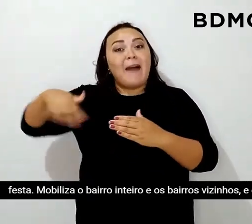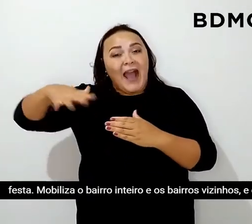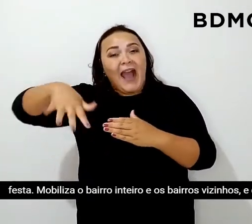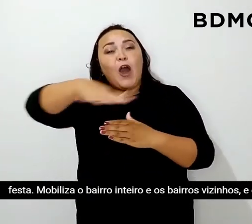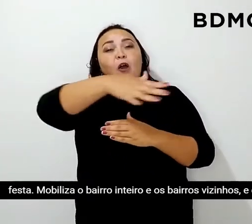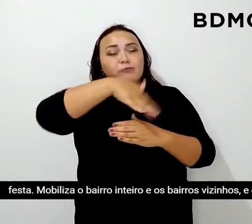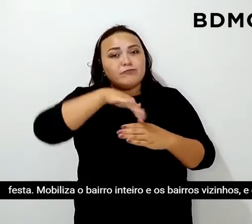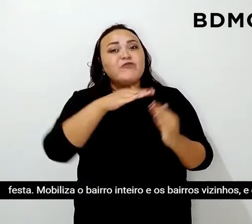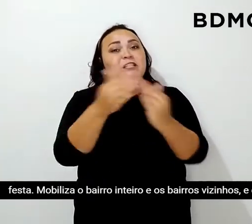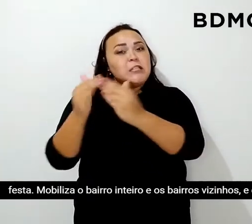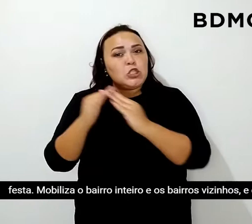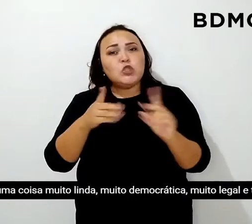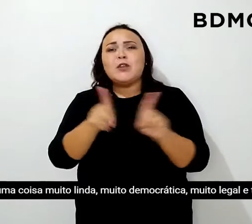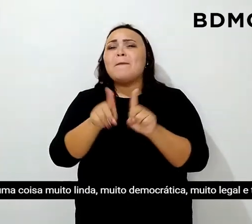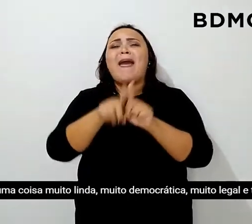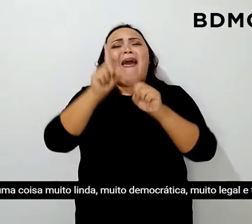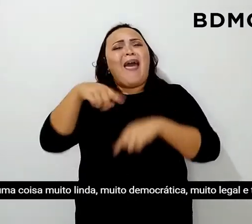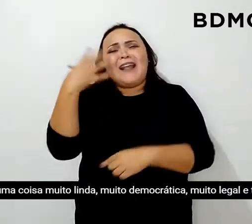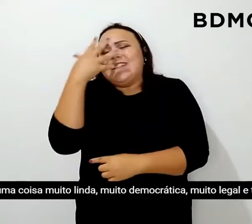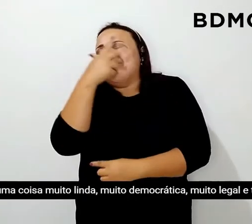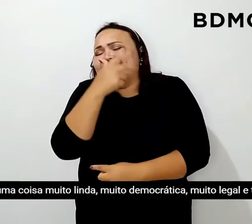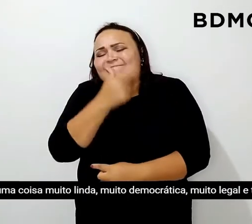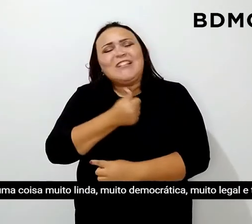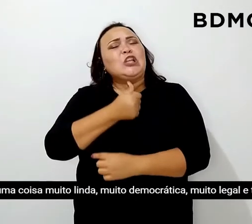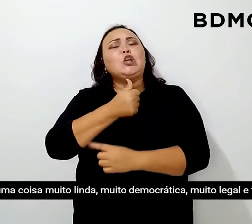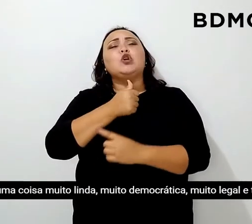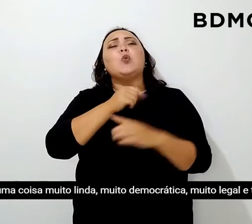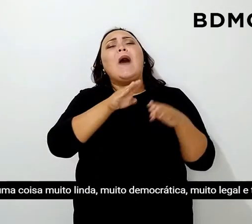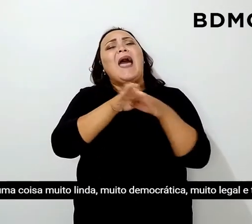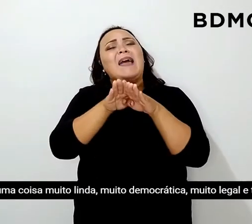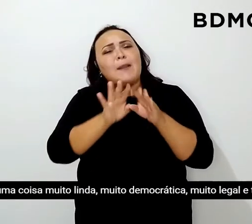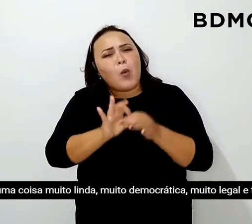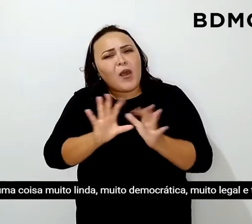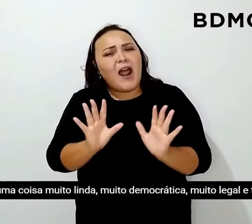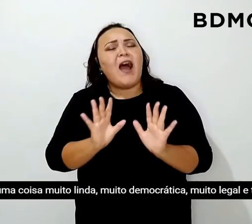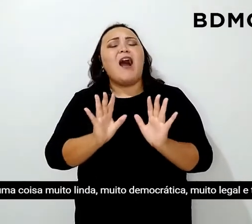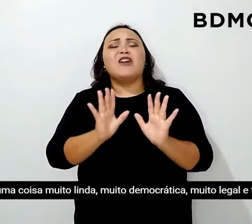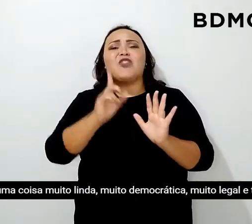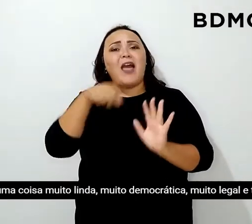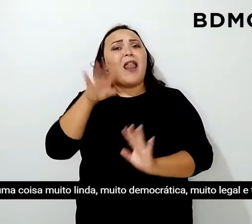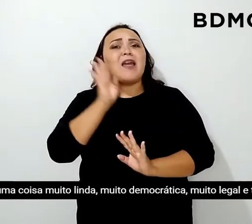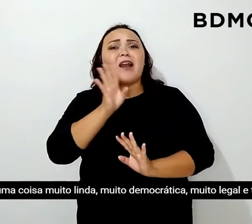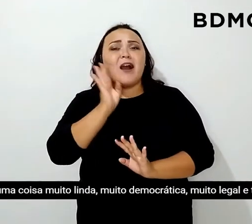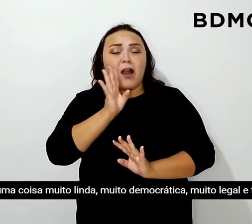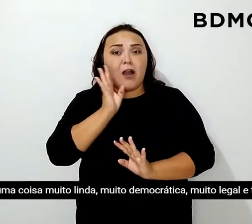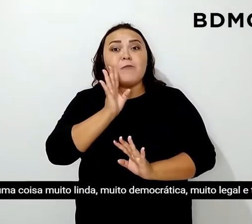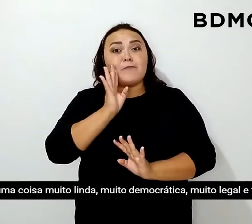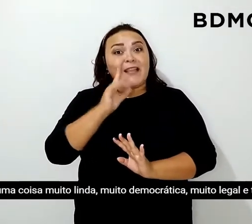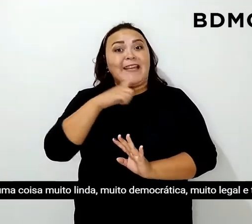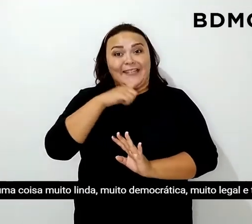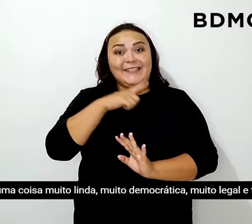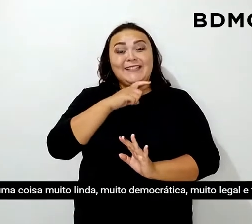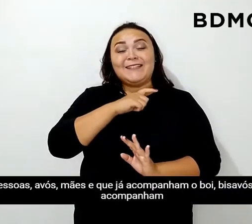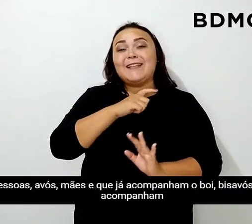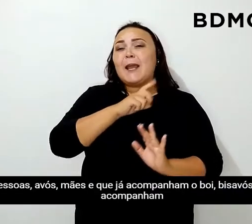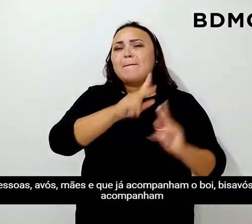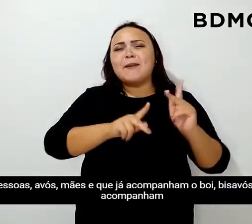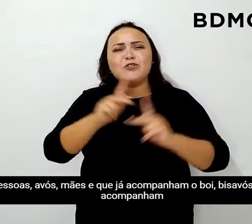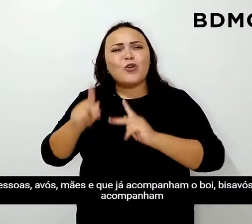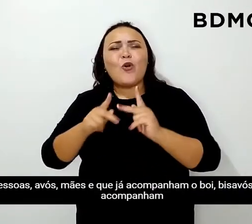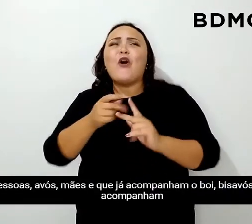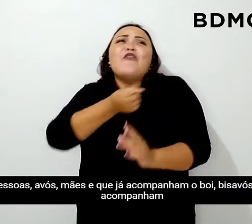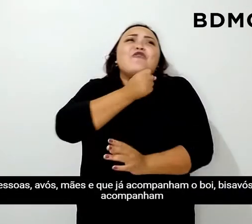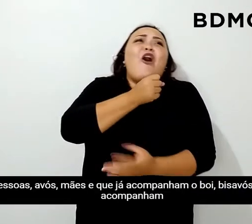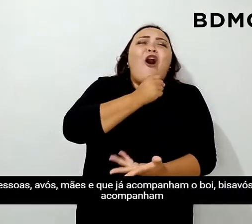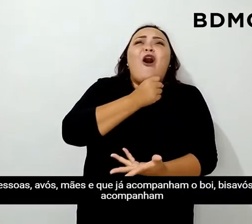vizinhos. E é uma coisa muito linda, muito democrática, muito legal e tem pessoas,